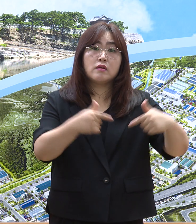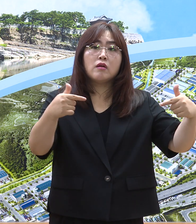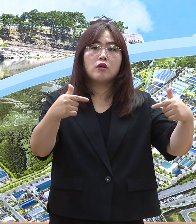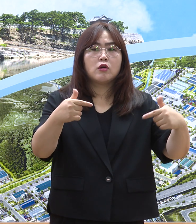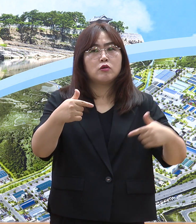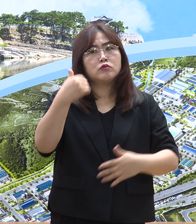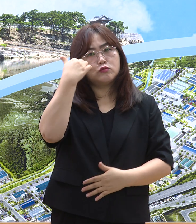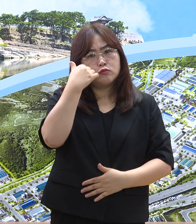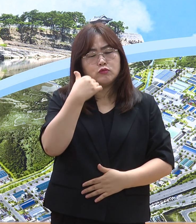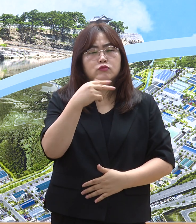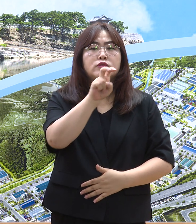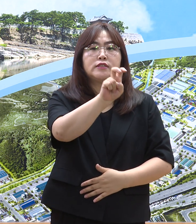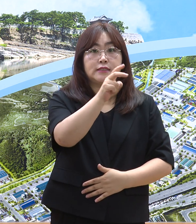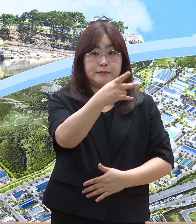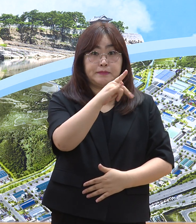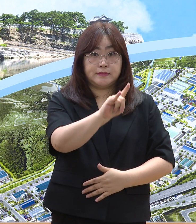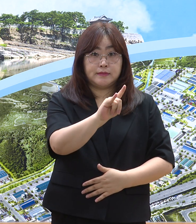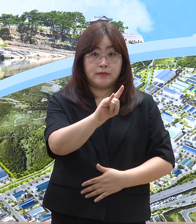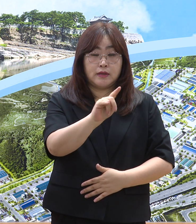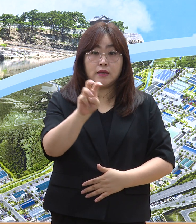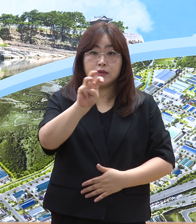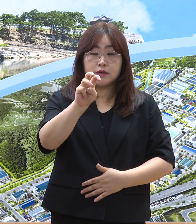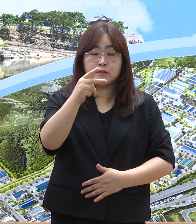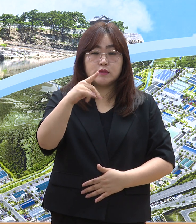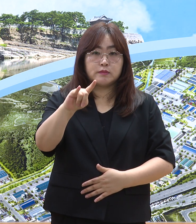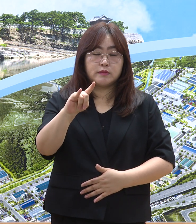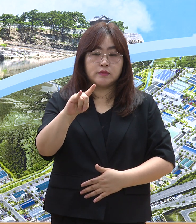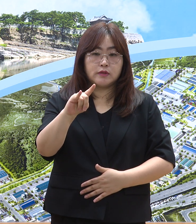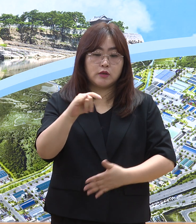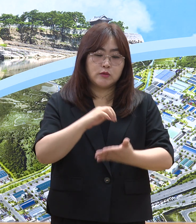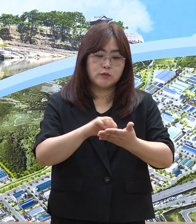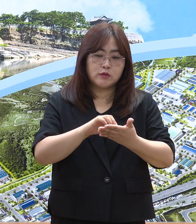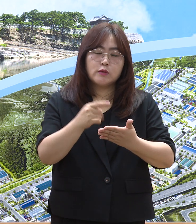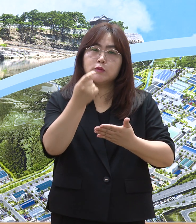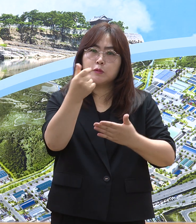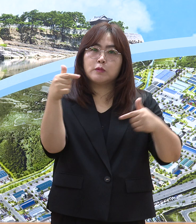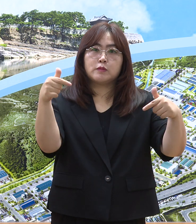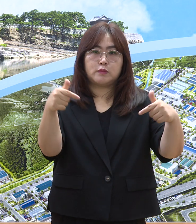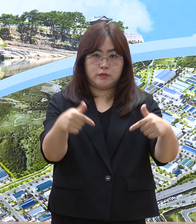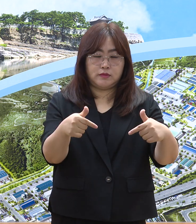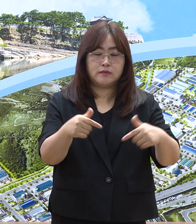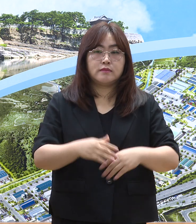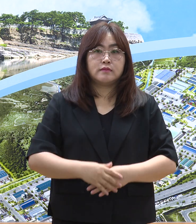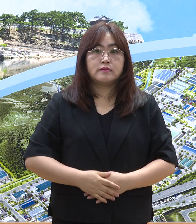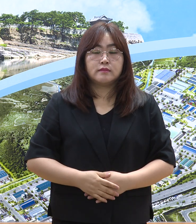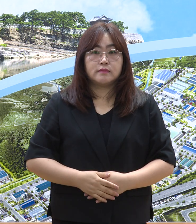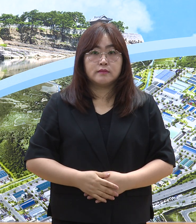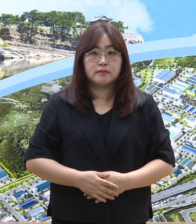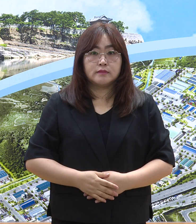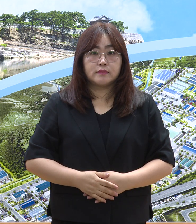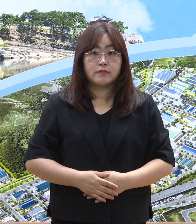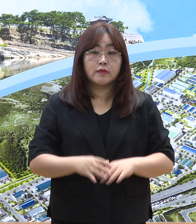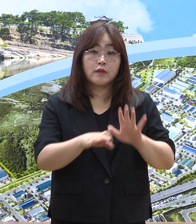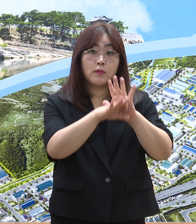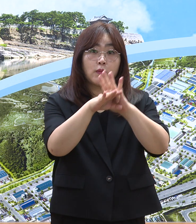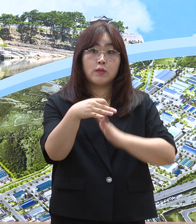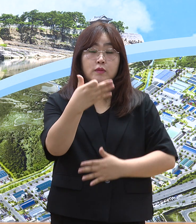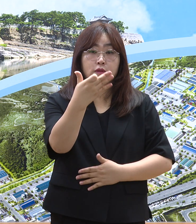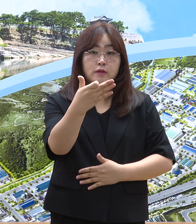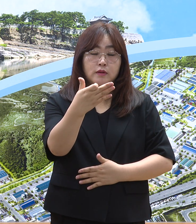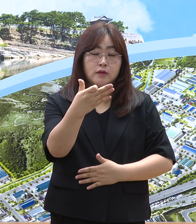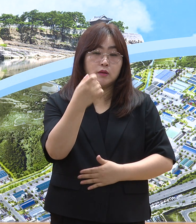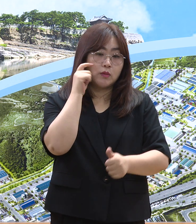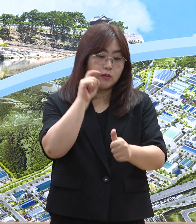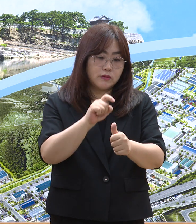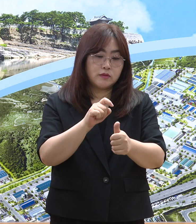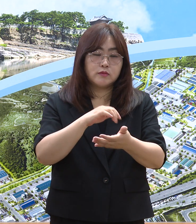연령대는 20대이며 30대 확진자의 감소폭이 가장 컸습니다. 코로나19에 감염된